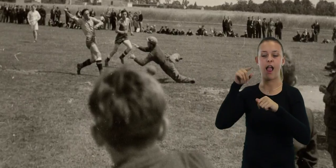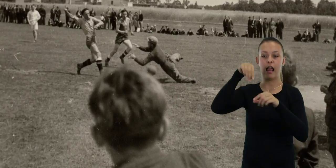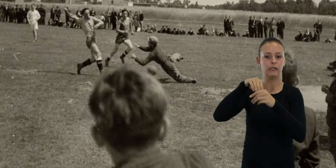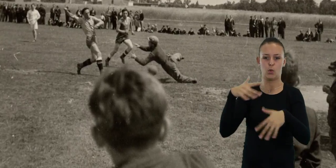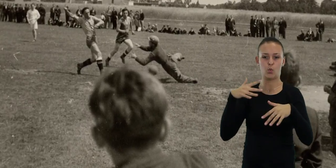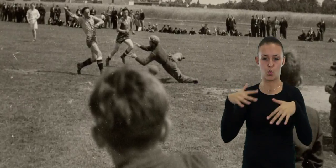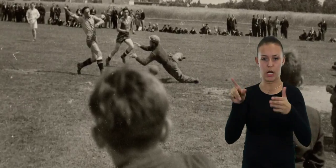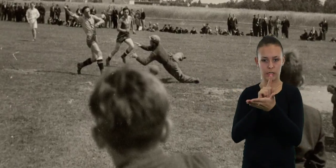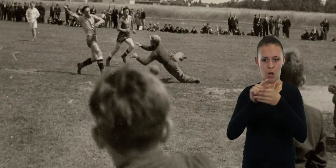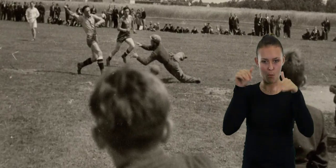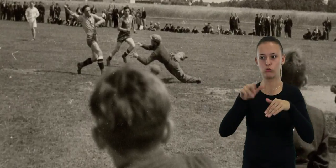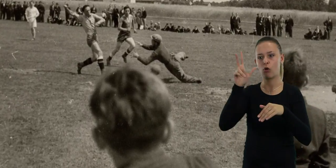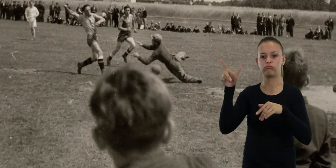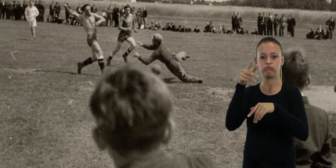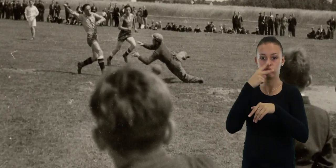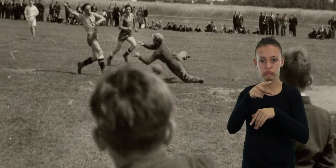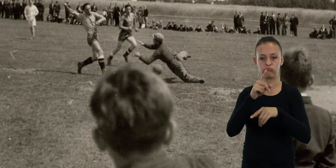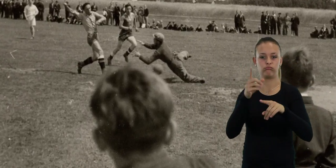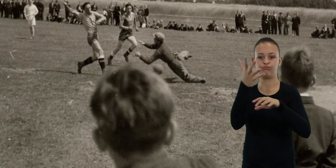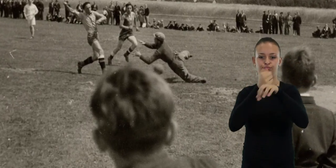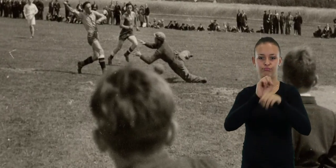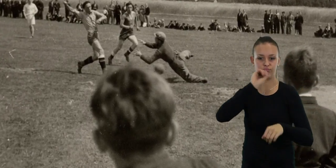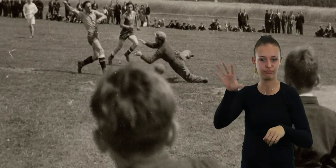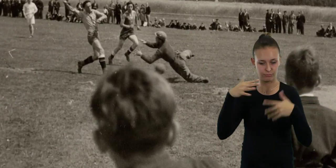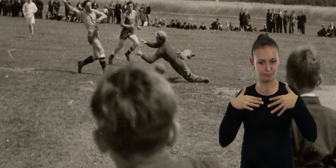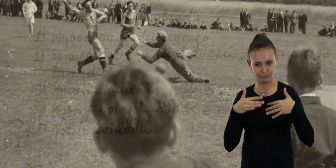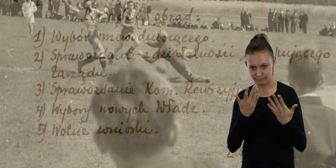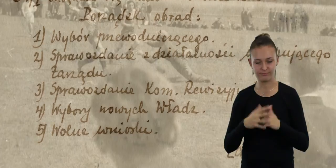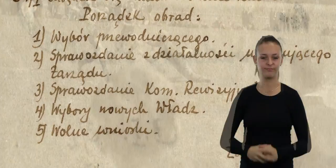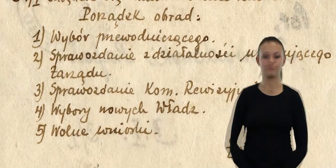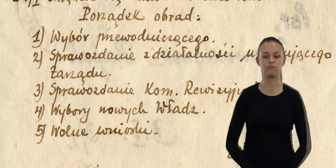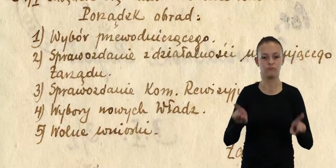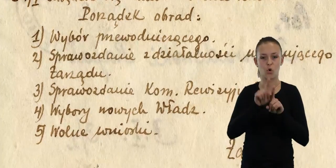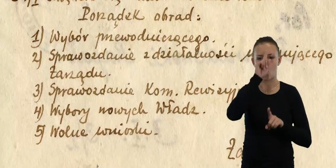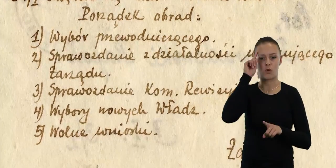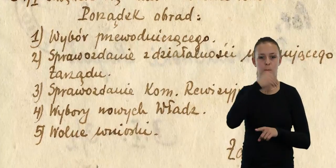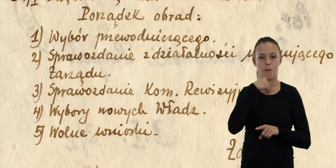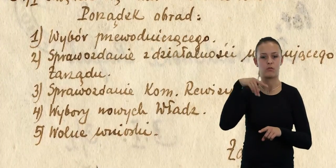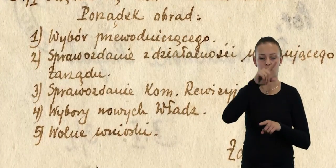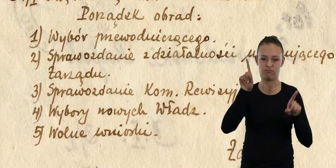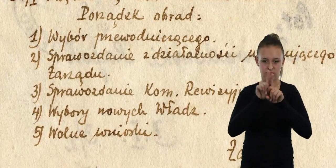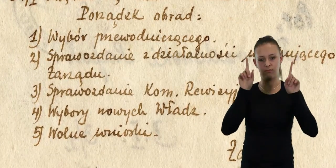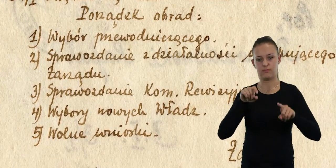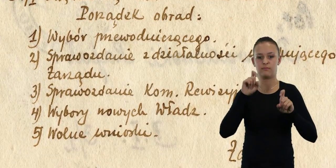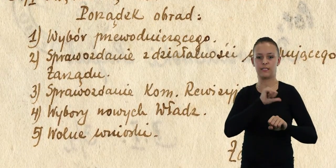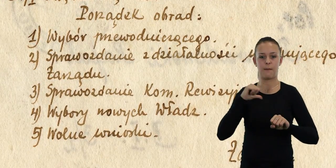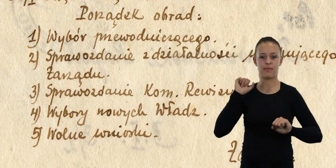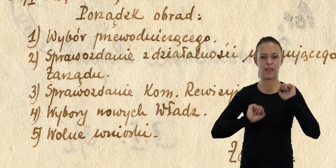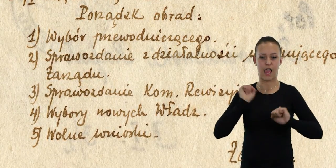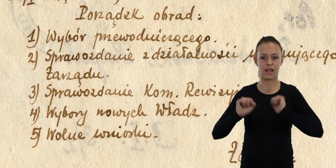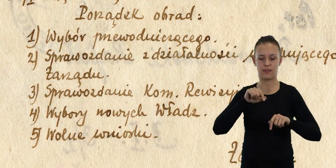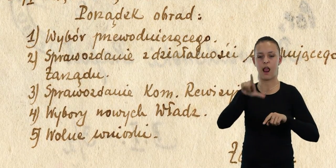jednak z ryzykiem aresztowania przez okupantów. Ludność Polska prowadziła również treningi w dyscyplinach